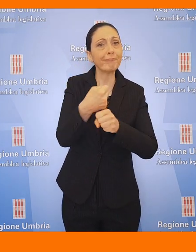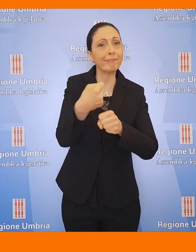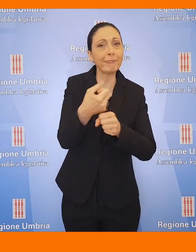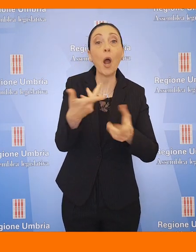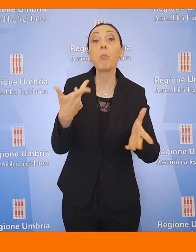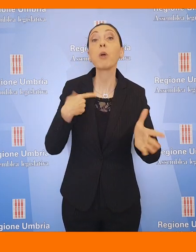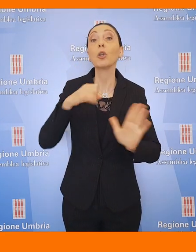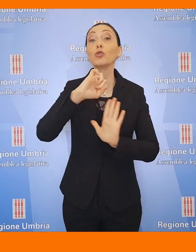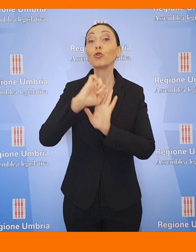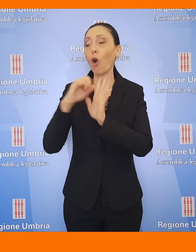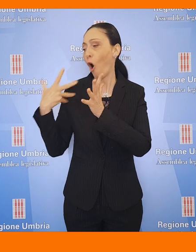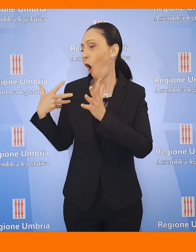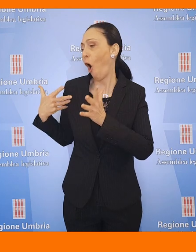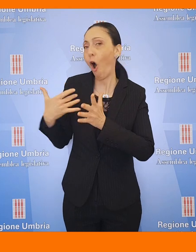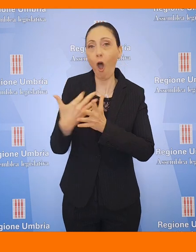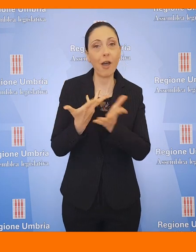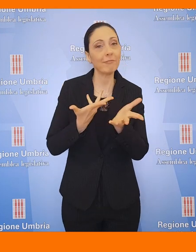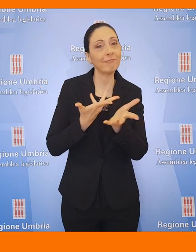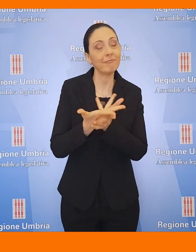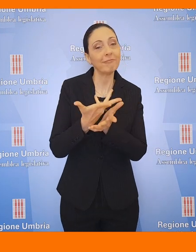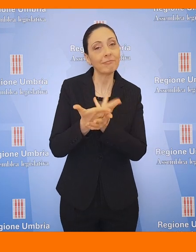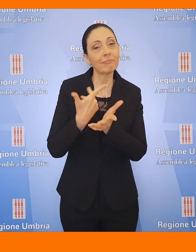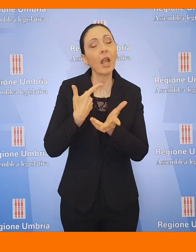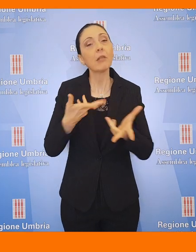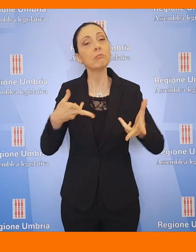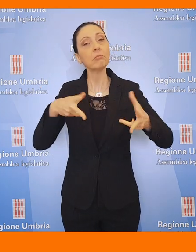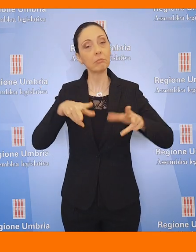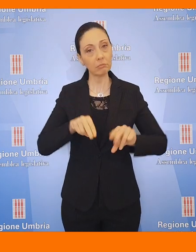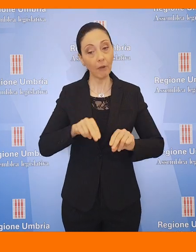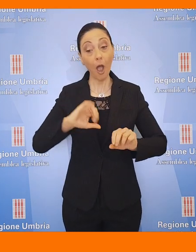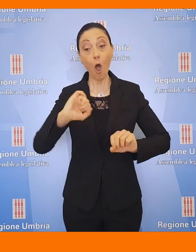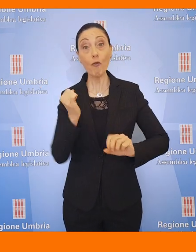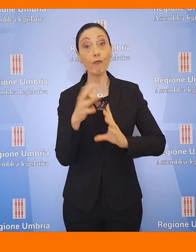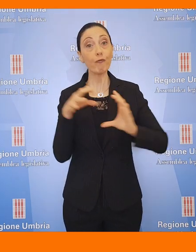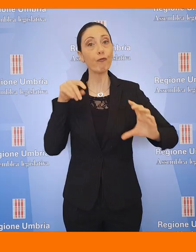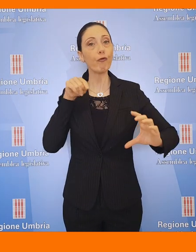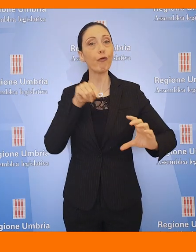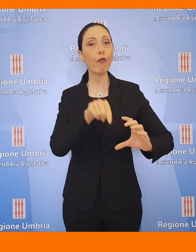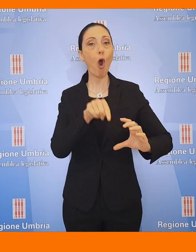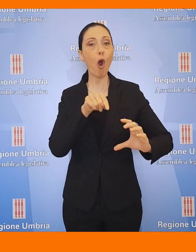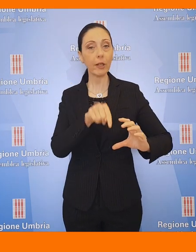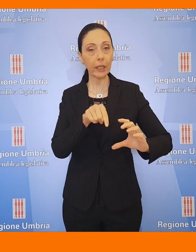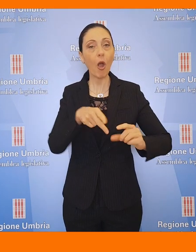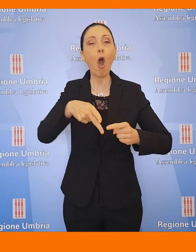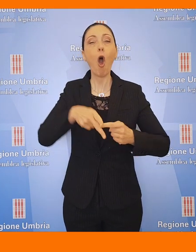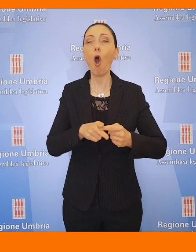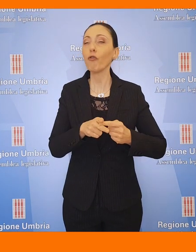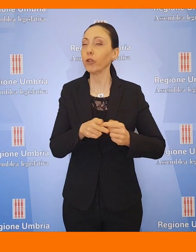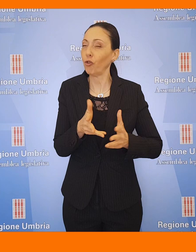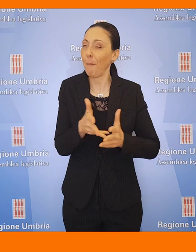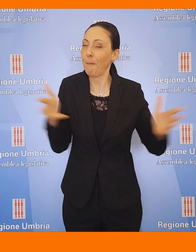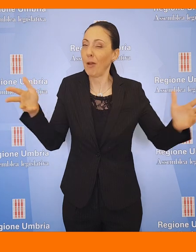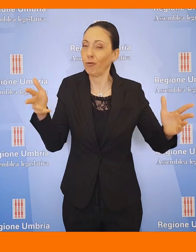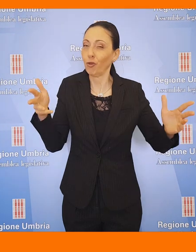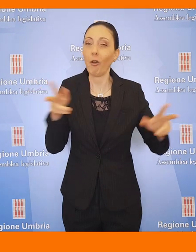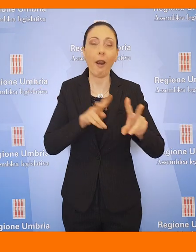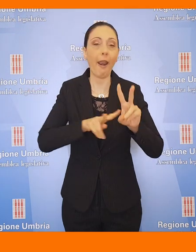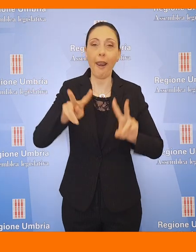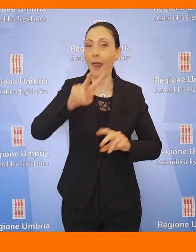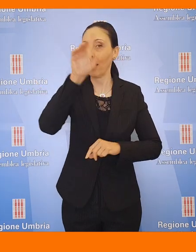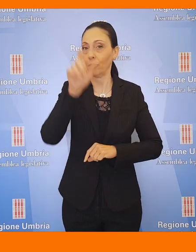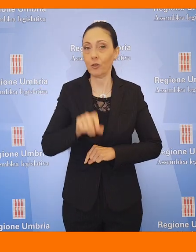ripercorso la gloriosa storia, ha rimarcato come quelle Folignati siano fra le officine maggiori della rete nazionale,